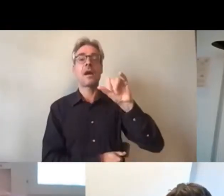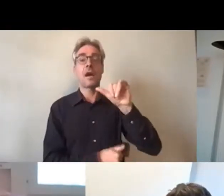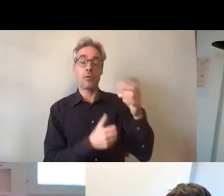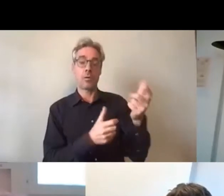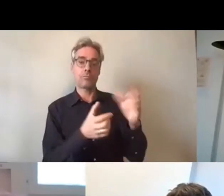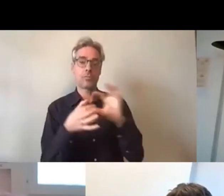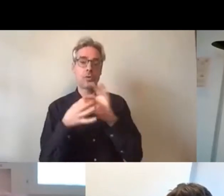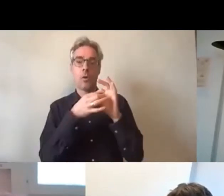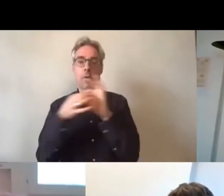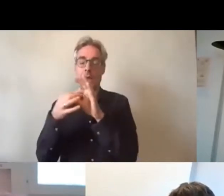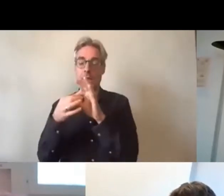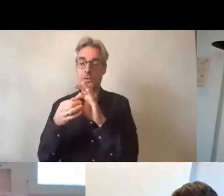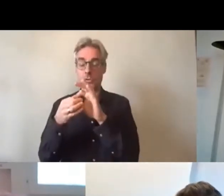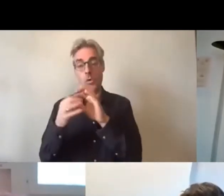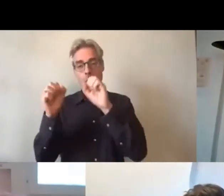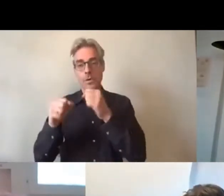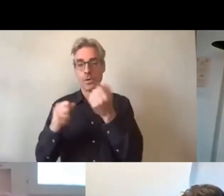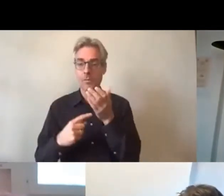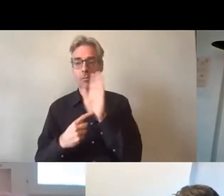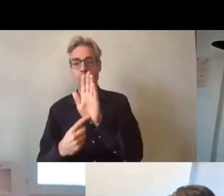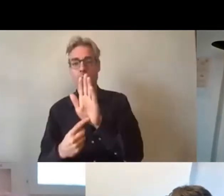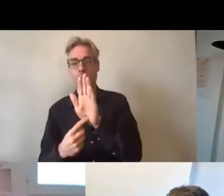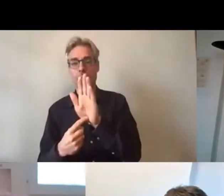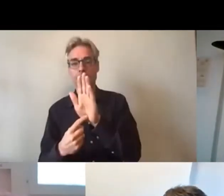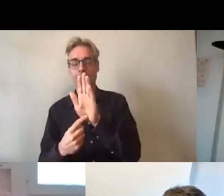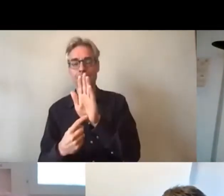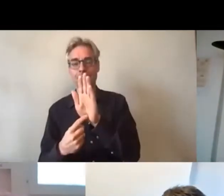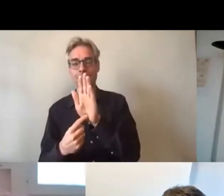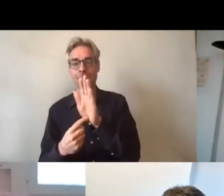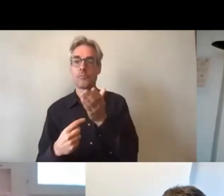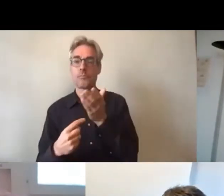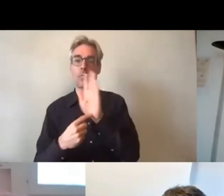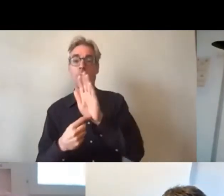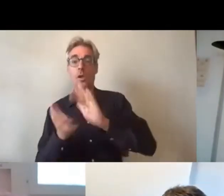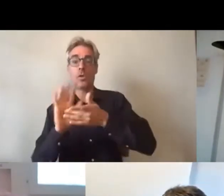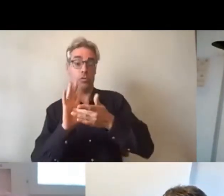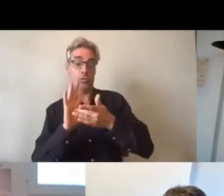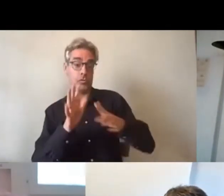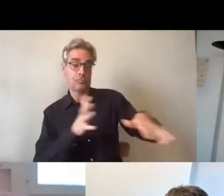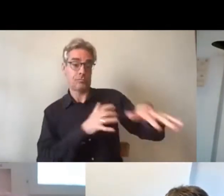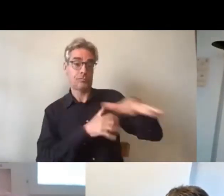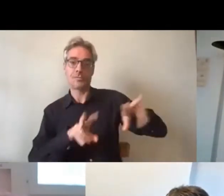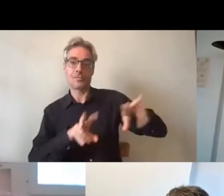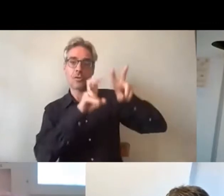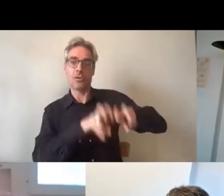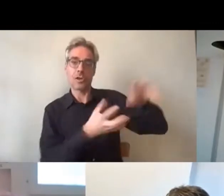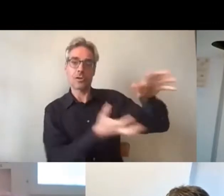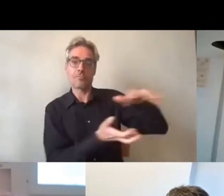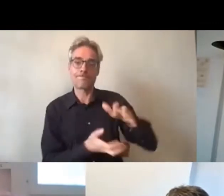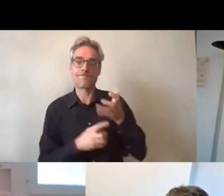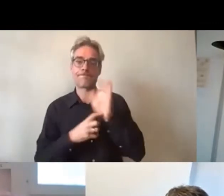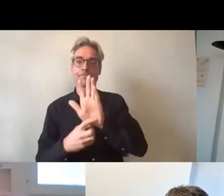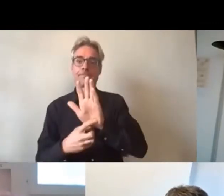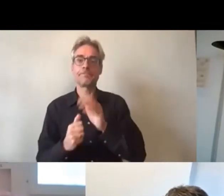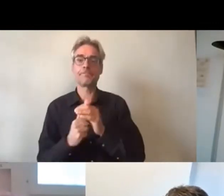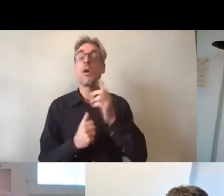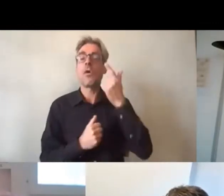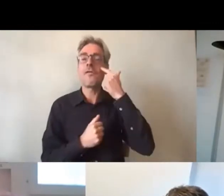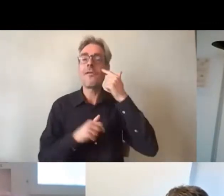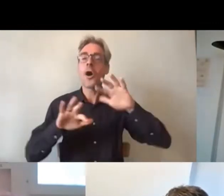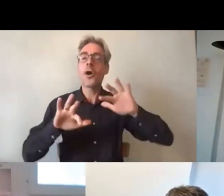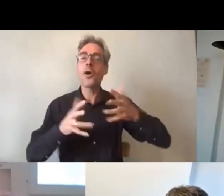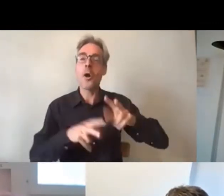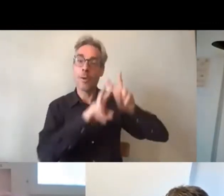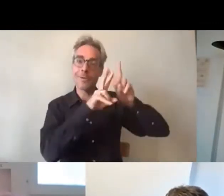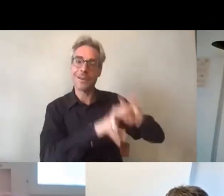et de mettre en visibilité tous ces travaux qui sont conduits sur ce sujet. Et nous verrons comment ces